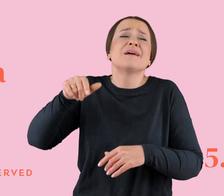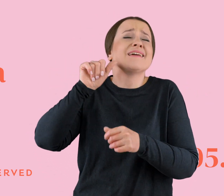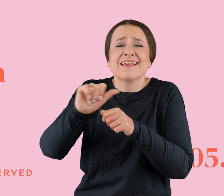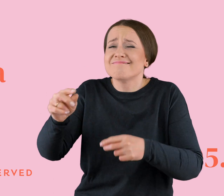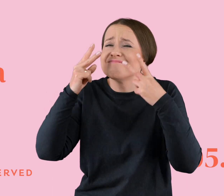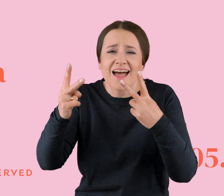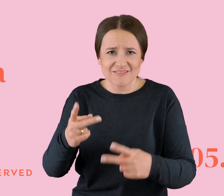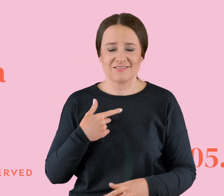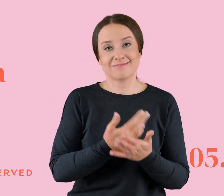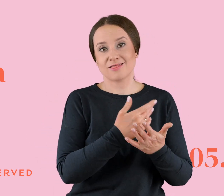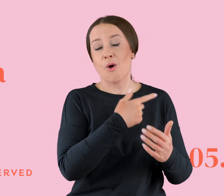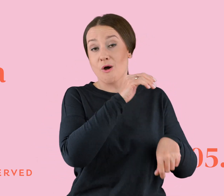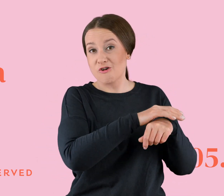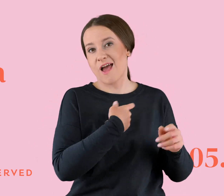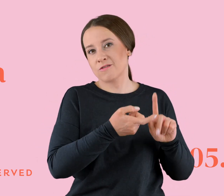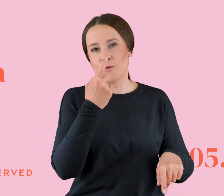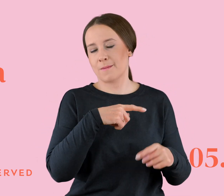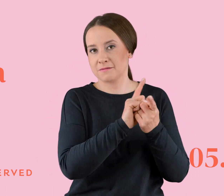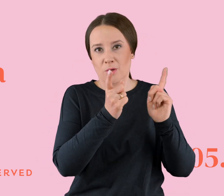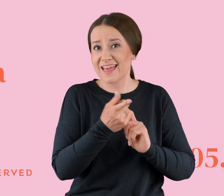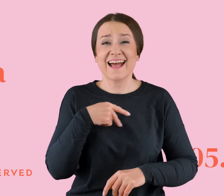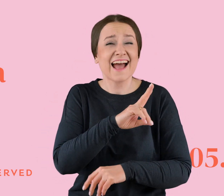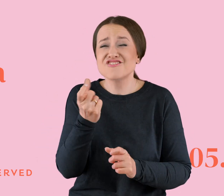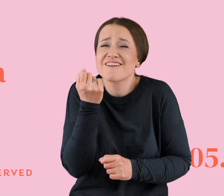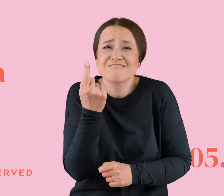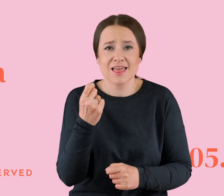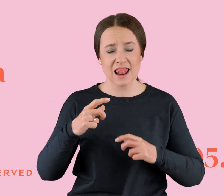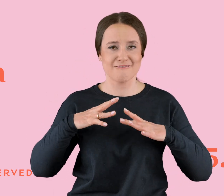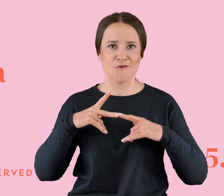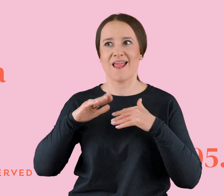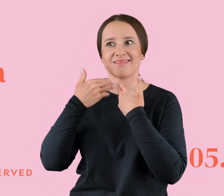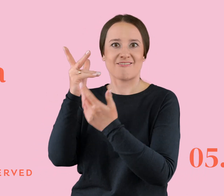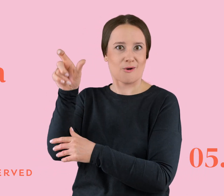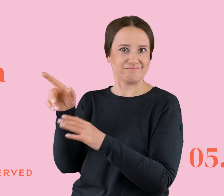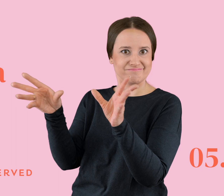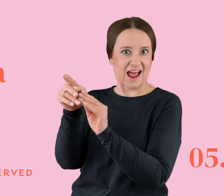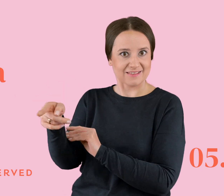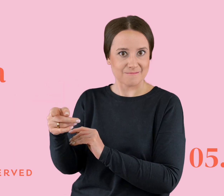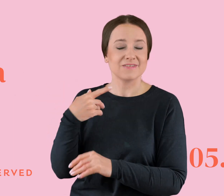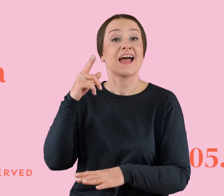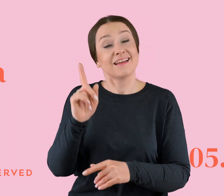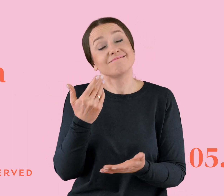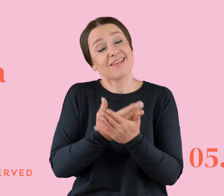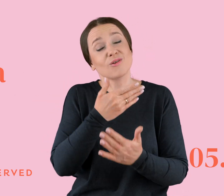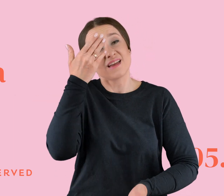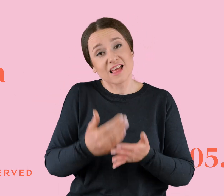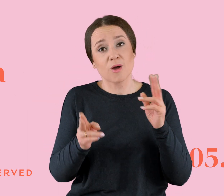No więc ja odwoływałam te spotkania, tak. I poświęcałam absolutnie każdą wolną chwilę jemu. Przez co oczywiście straciłam kontakt z bliskimi koleżankami.